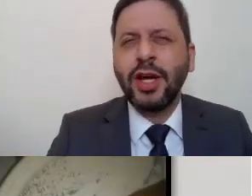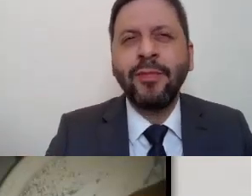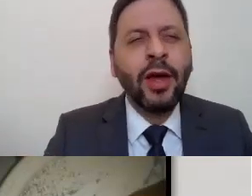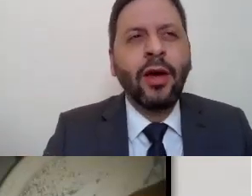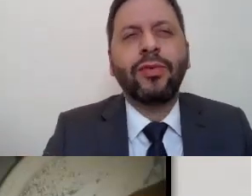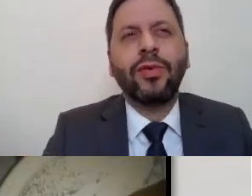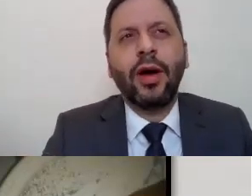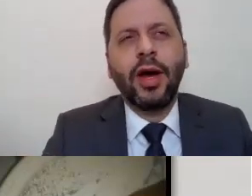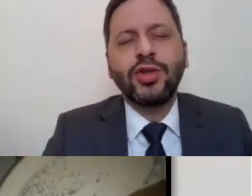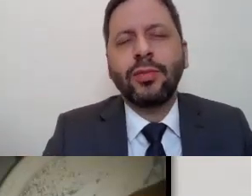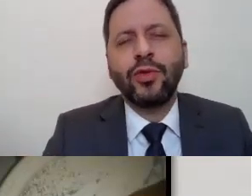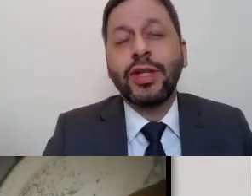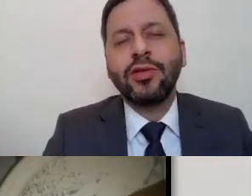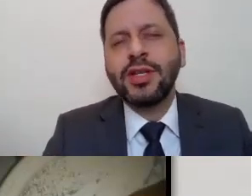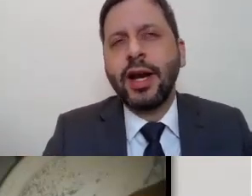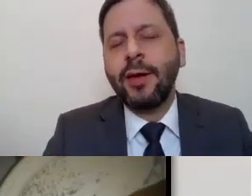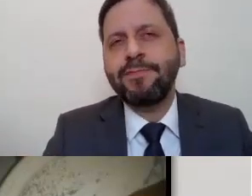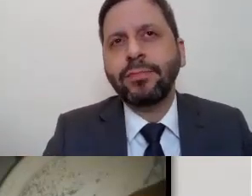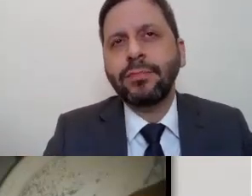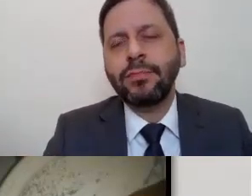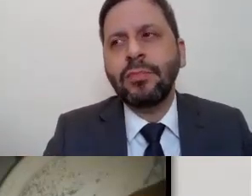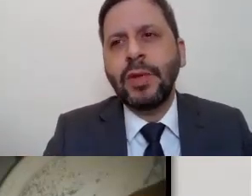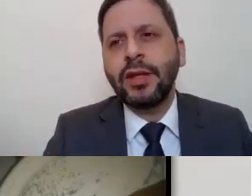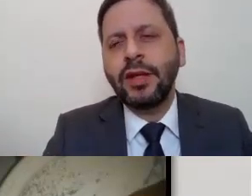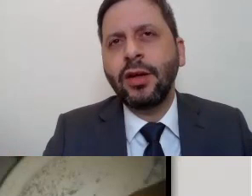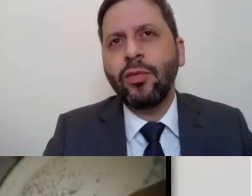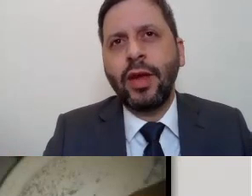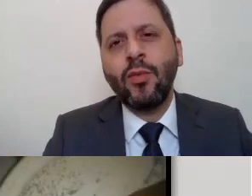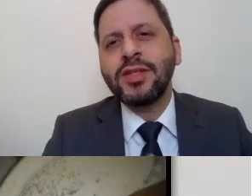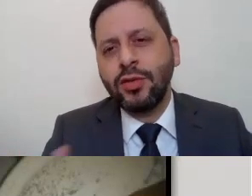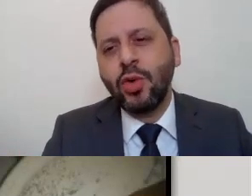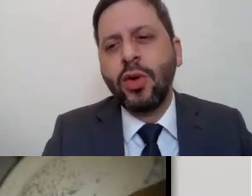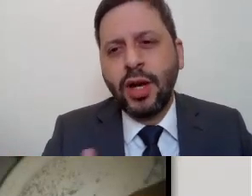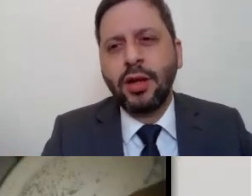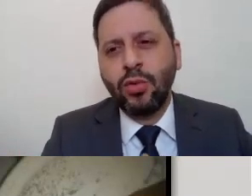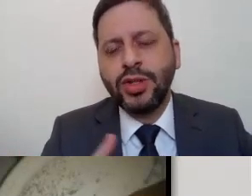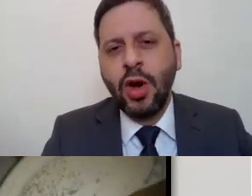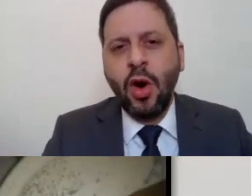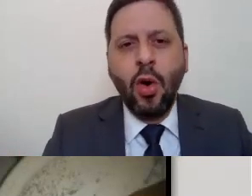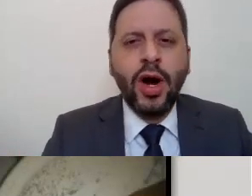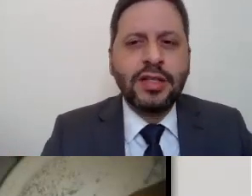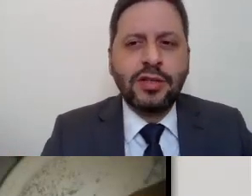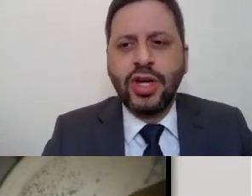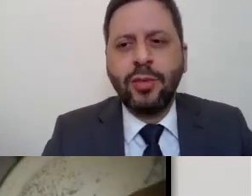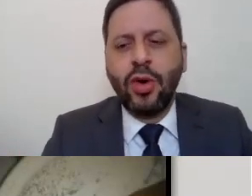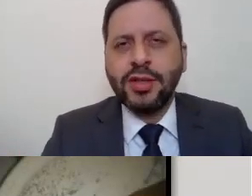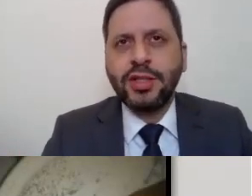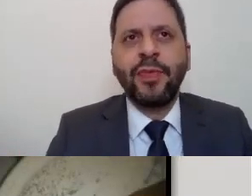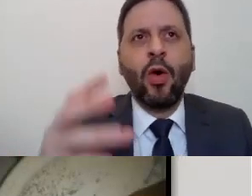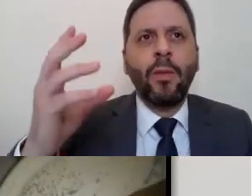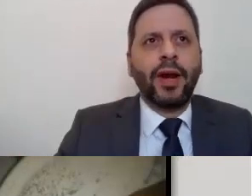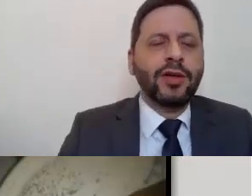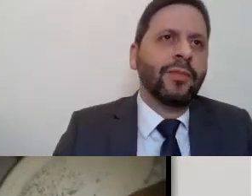grave que eu até tirei do estado do Ceará em que em um acerto de contra entre duas organizações